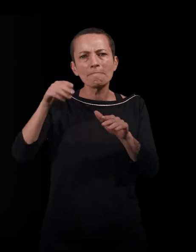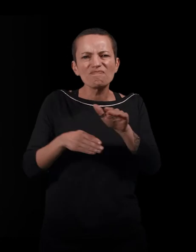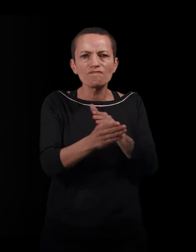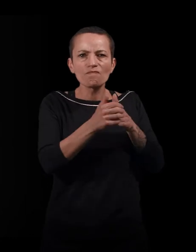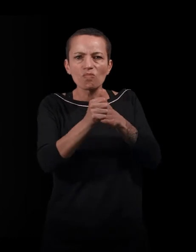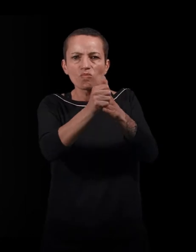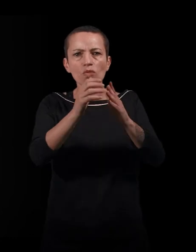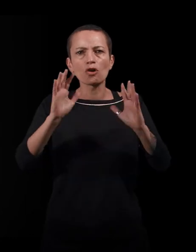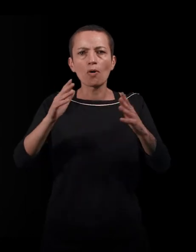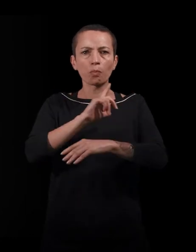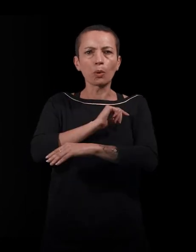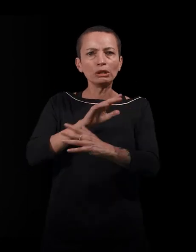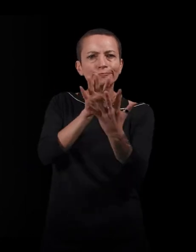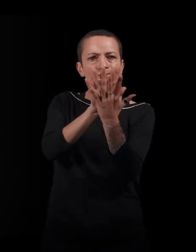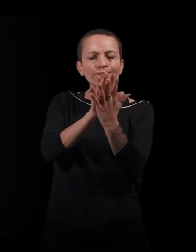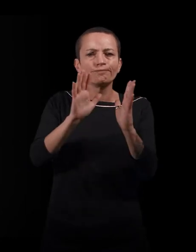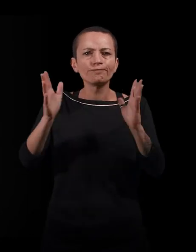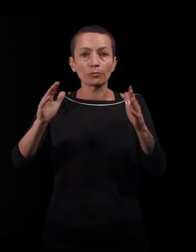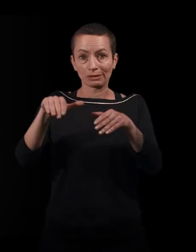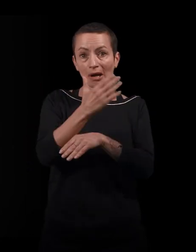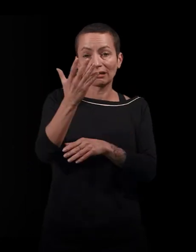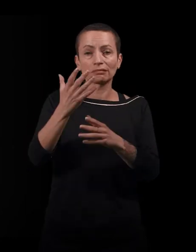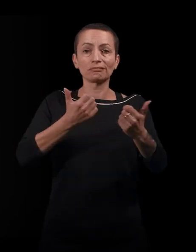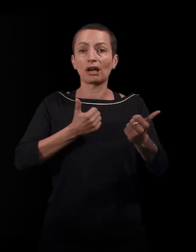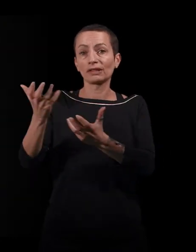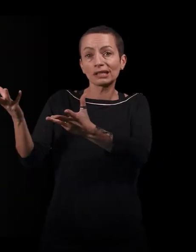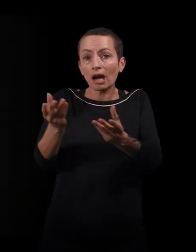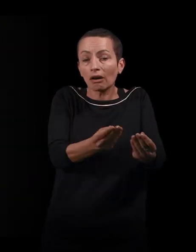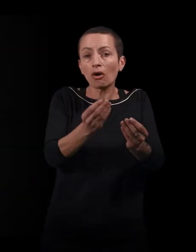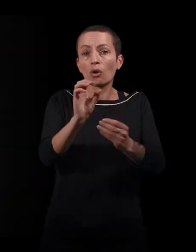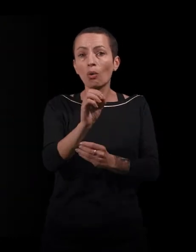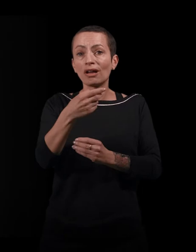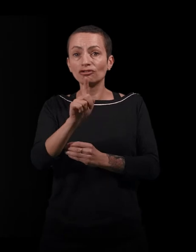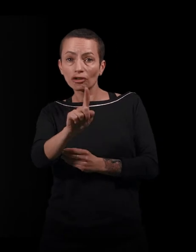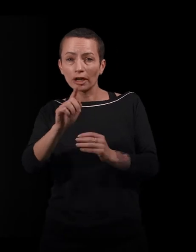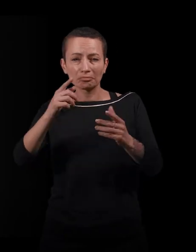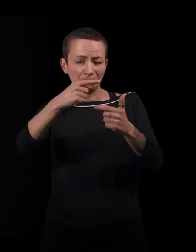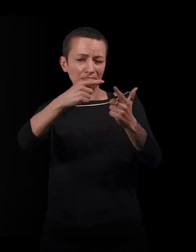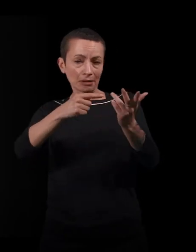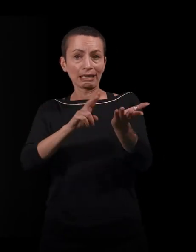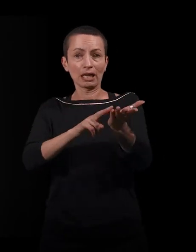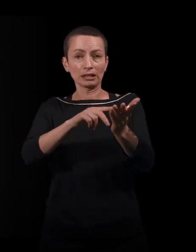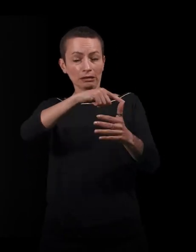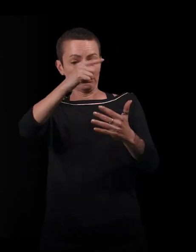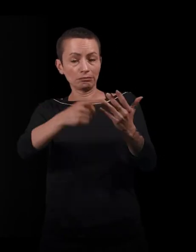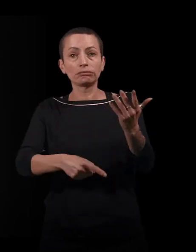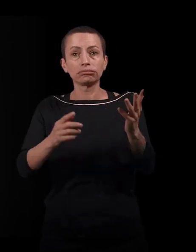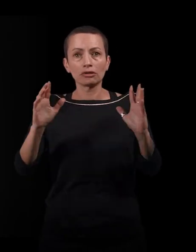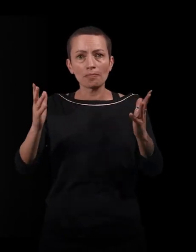passeurs, la police, les services d'accueil, les ONG, toutes ces réalités de ces